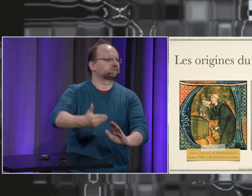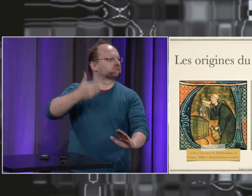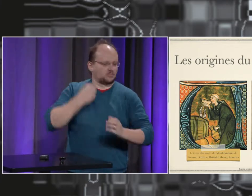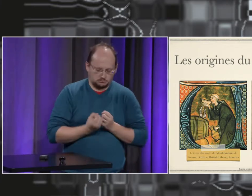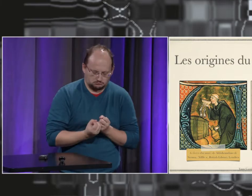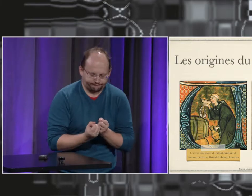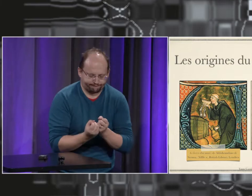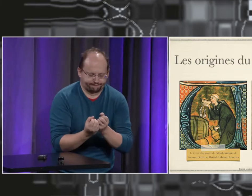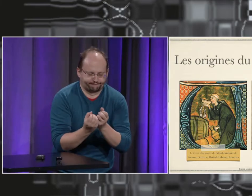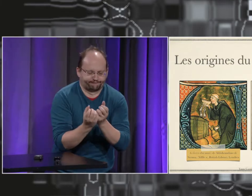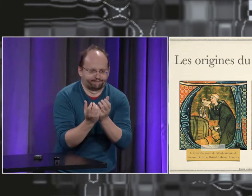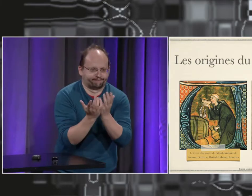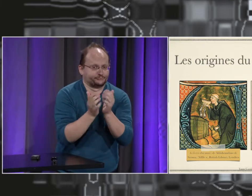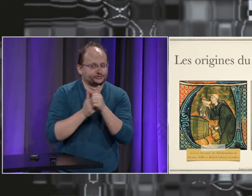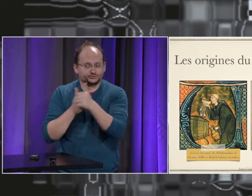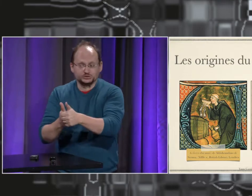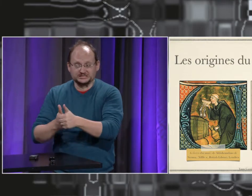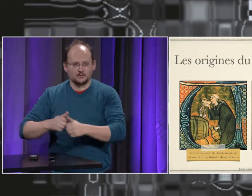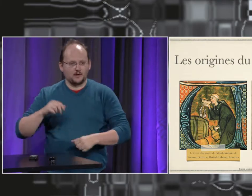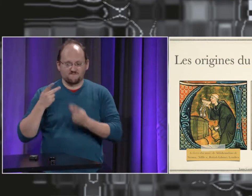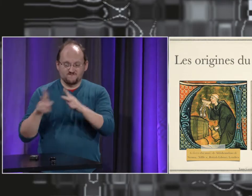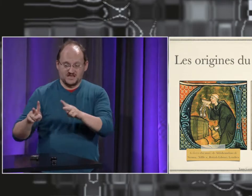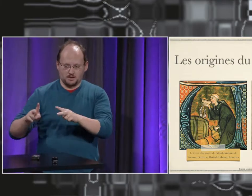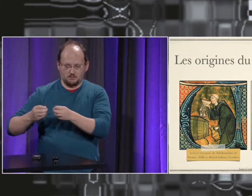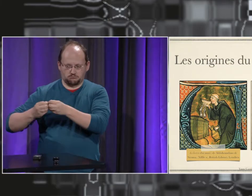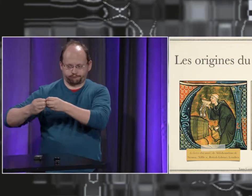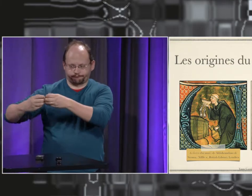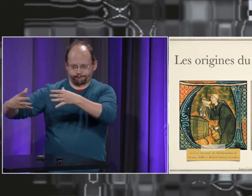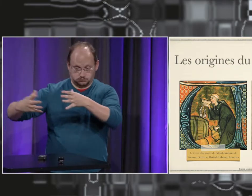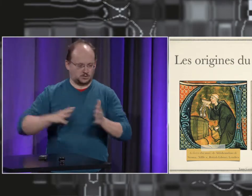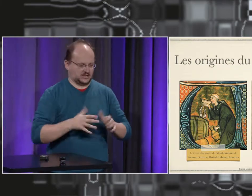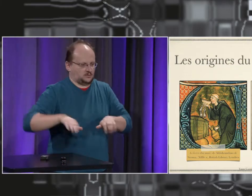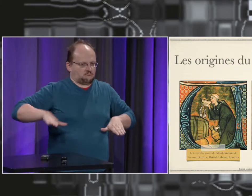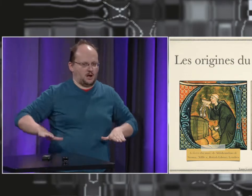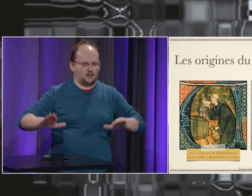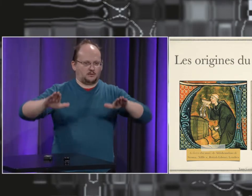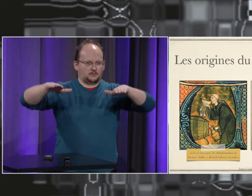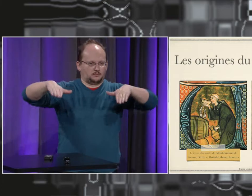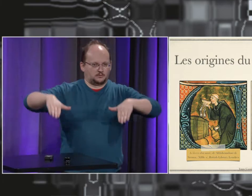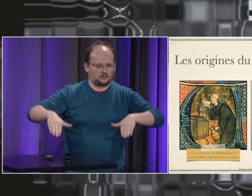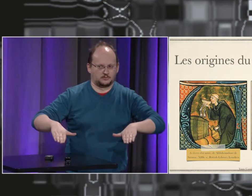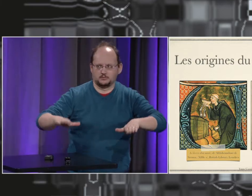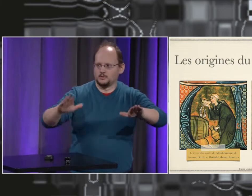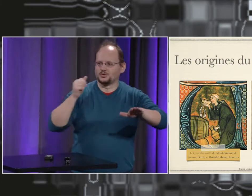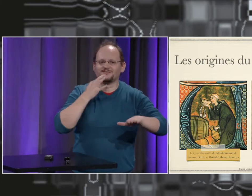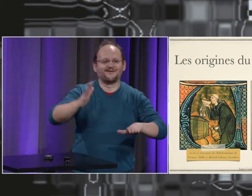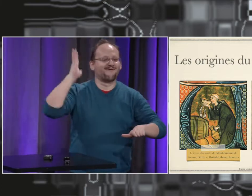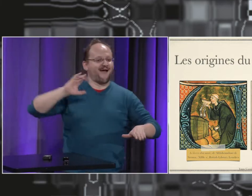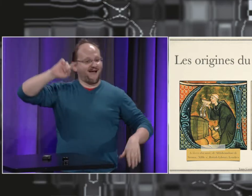La langue des signes s'est développée au fur et à mesure des années, au fur et à mesure des présences, du développement des villes, de l'urbanisation.